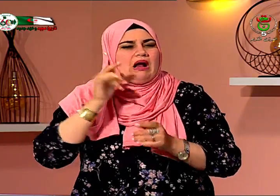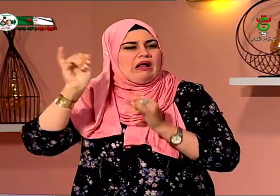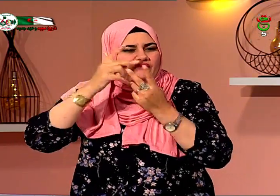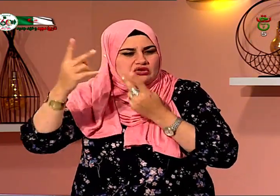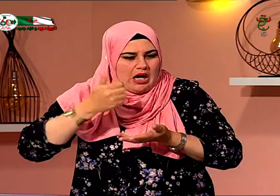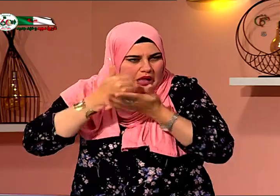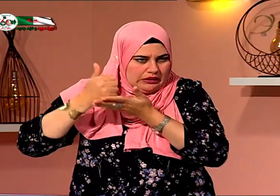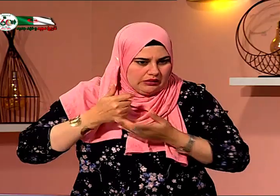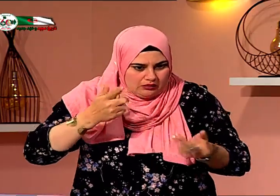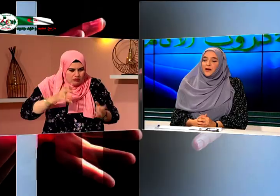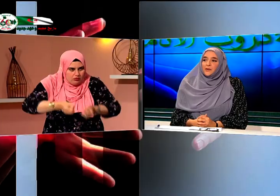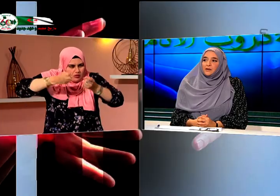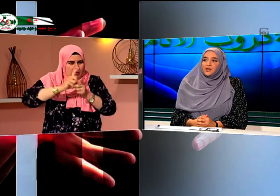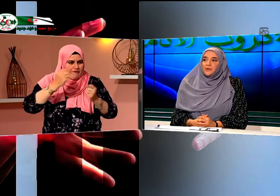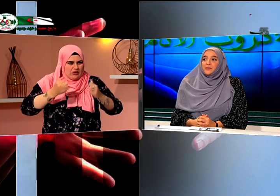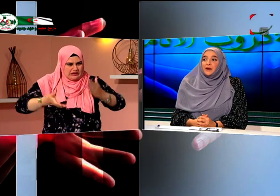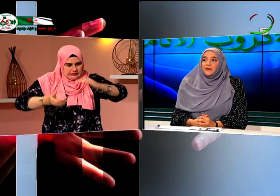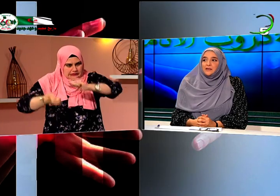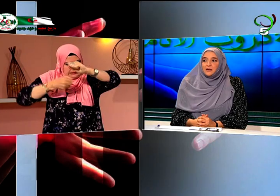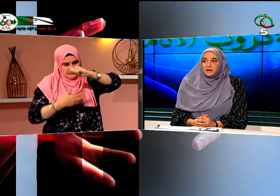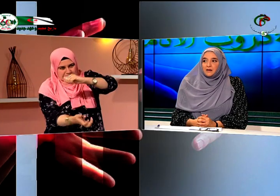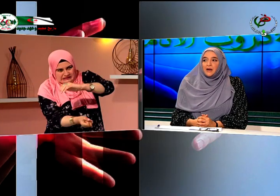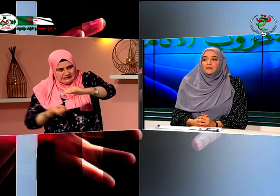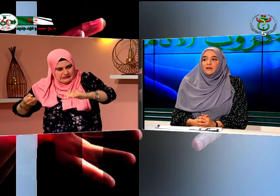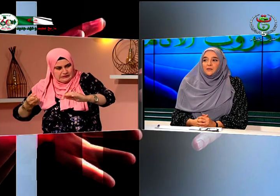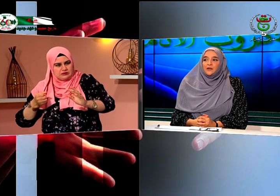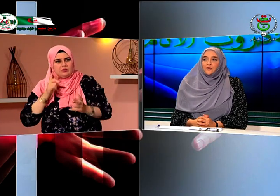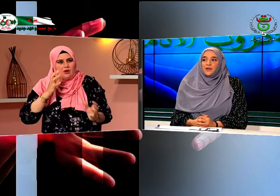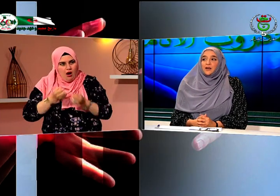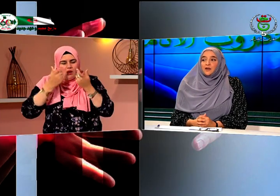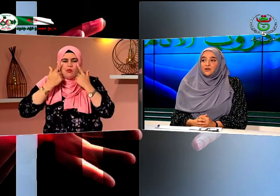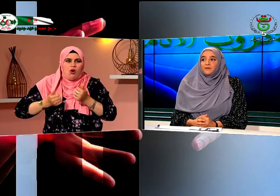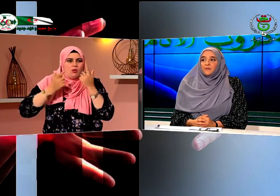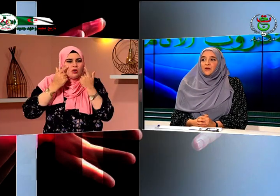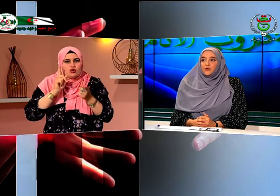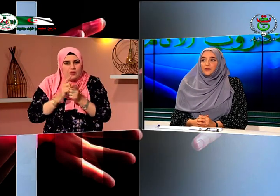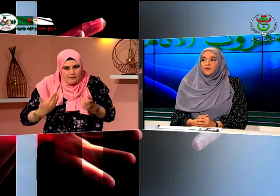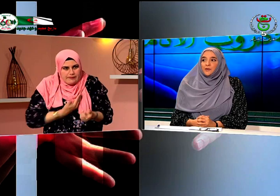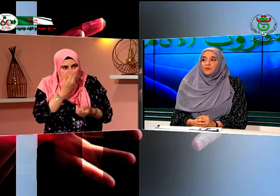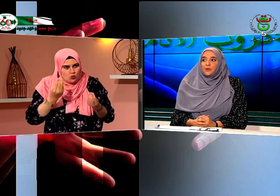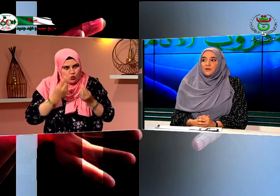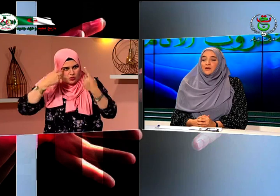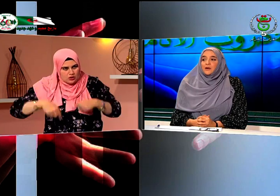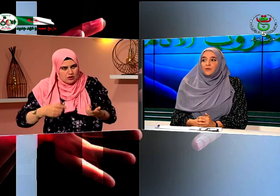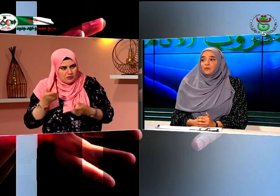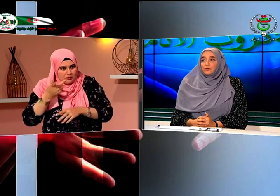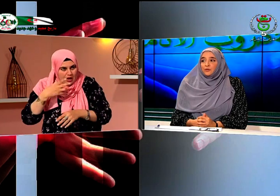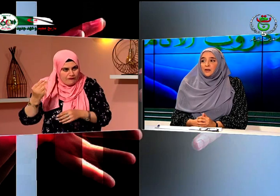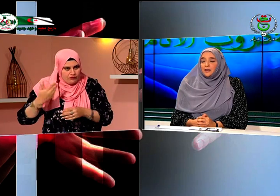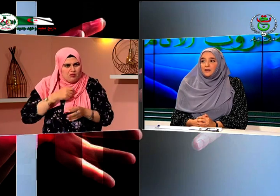فقام الجميع برفع السيارة حتى يتمكنوا من إخراجي وبدأت أبكي وكنت حقيقة